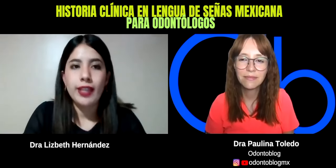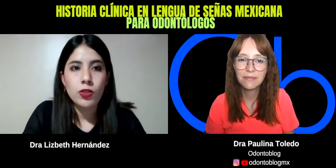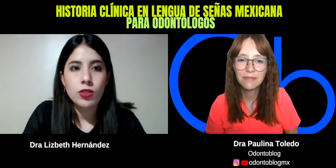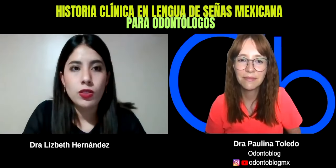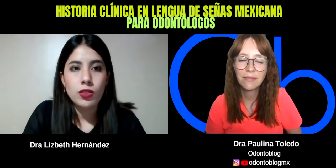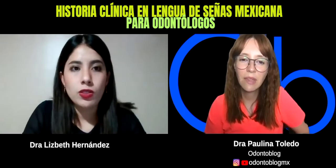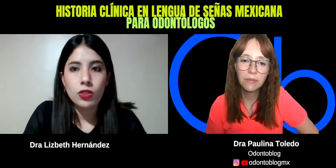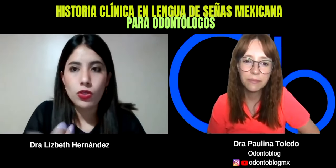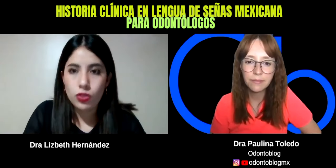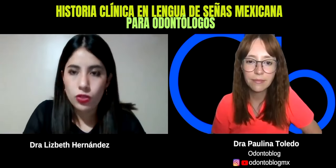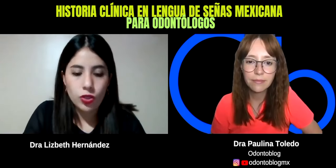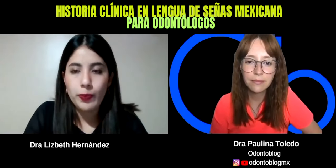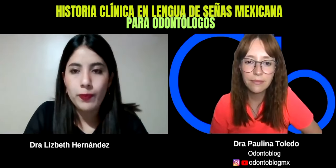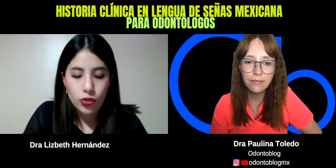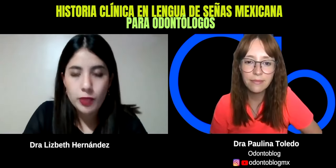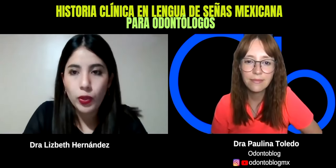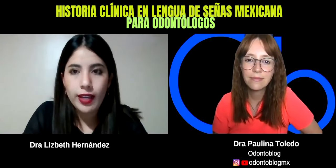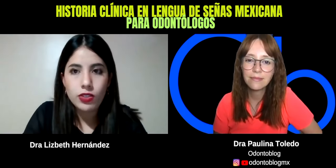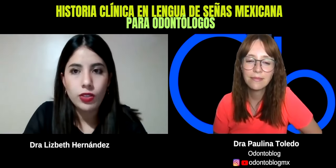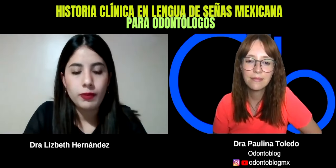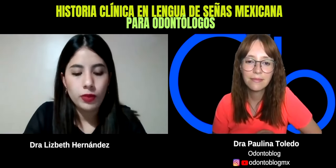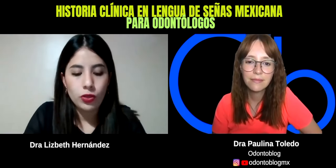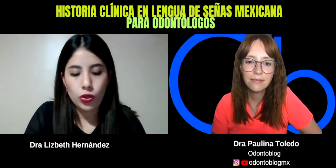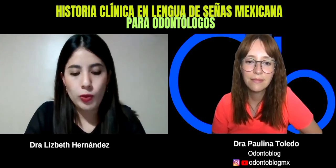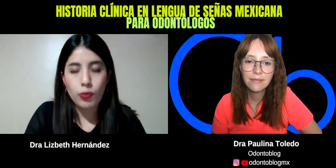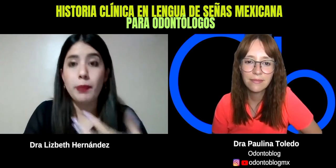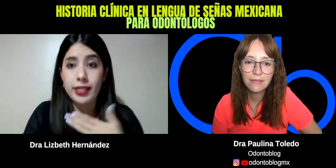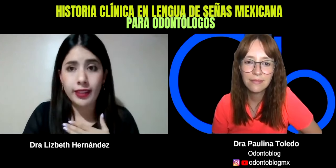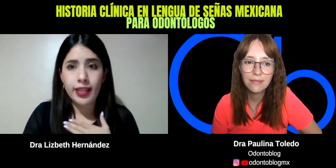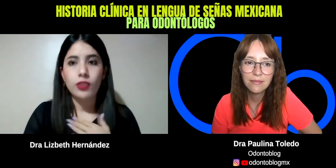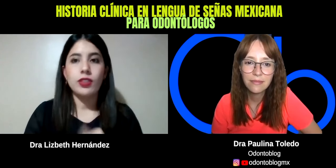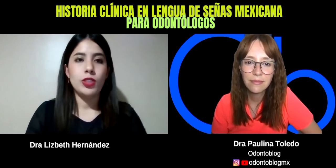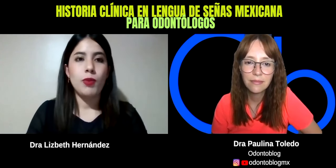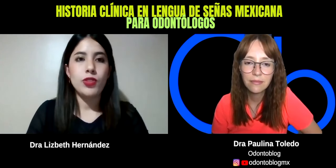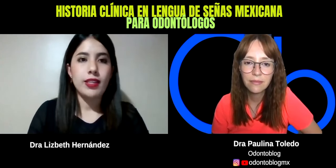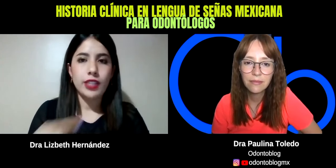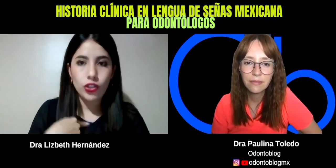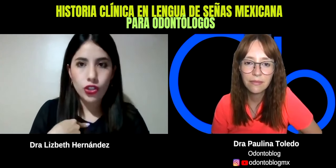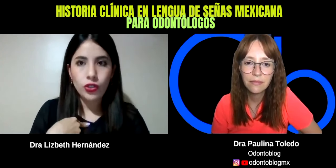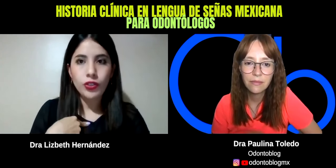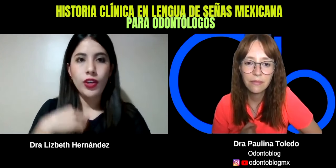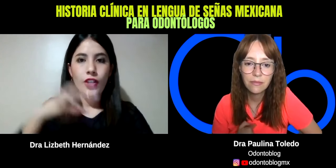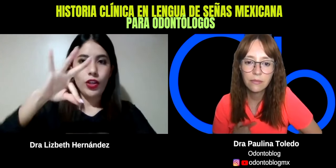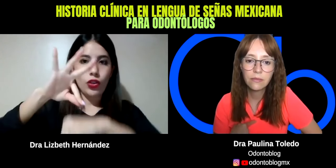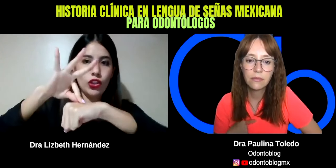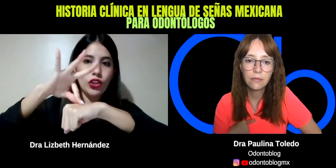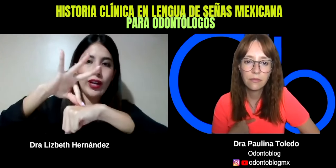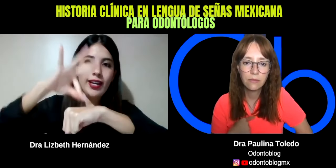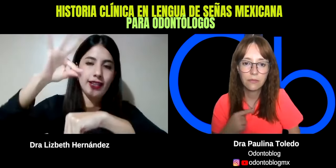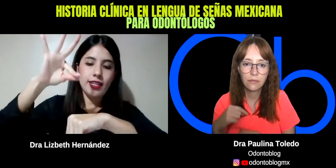nos responde eso, nosotros vamos a presentarnos. Entonces vamos a decir yo, doctora. La seña de